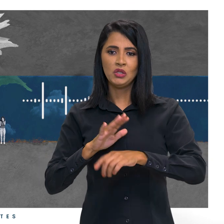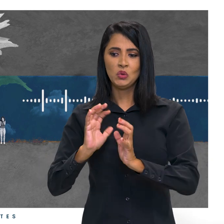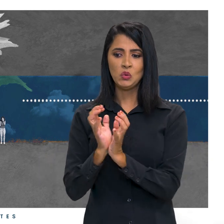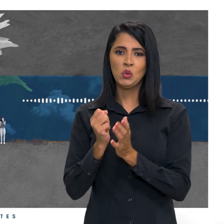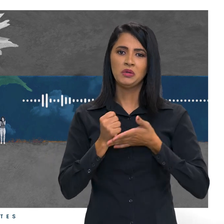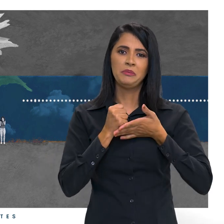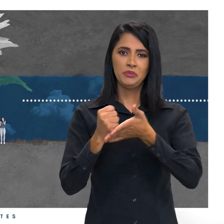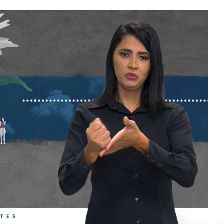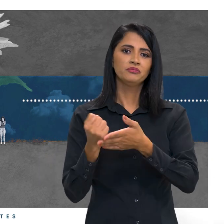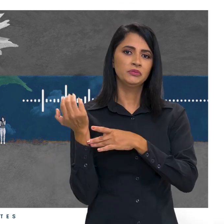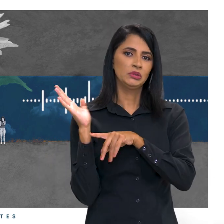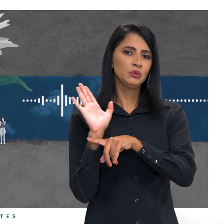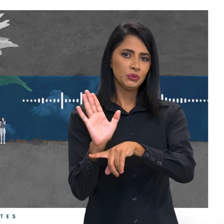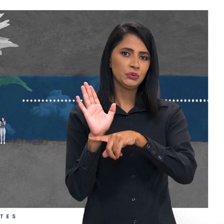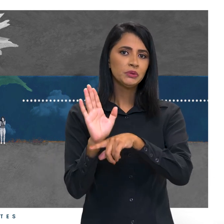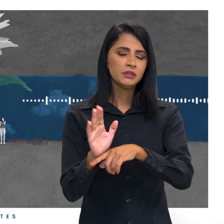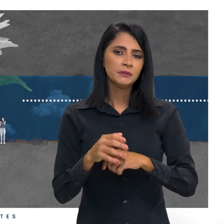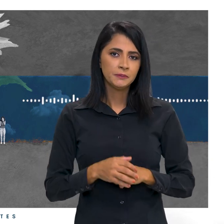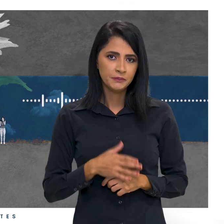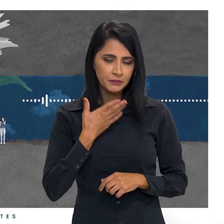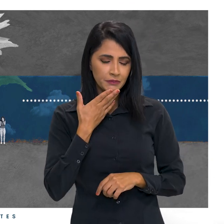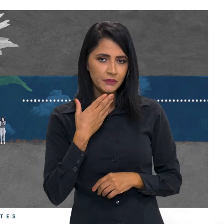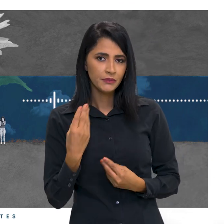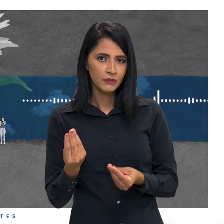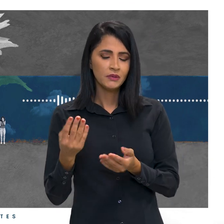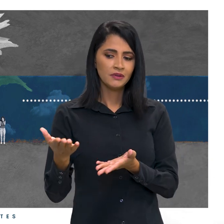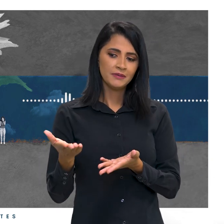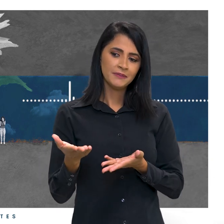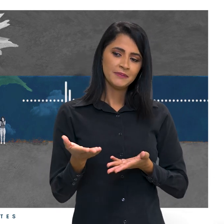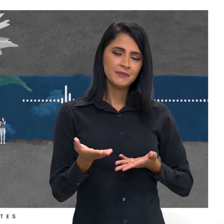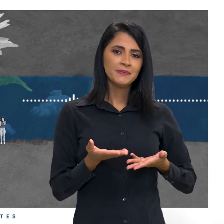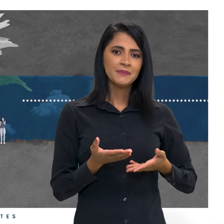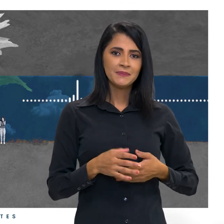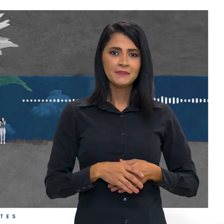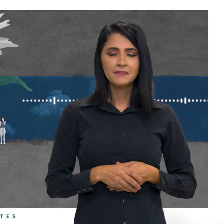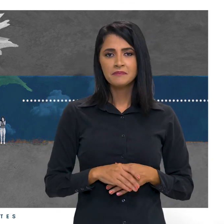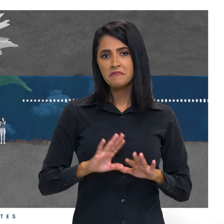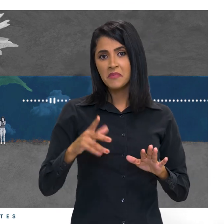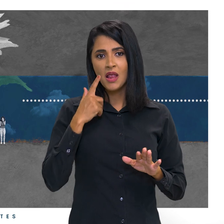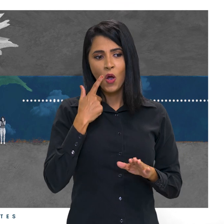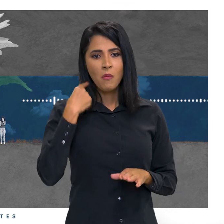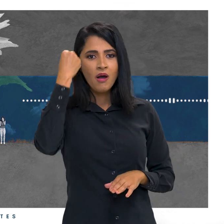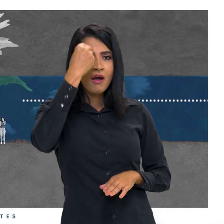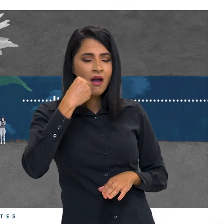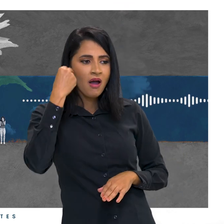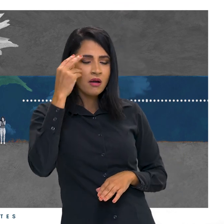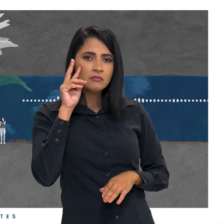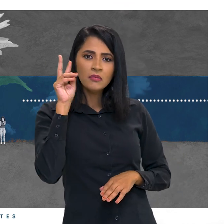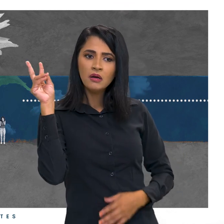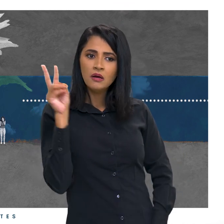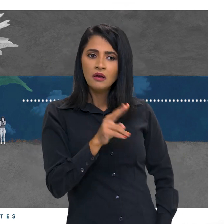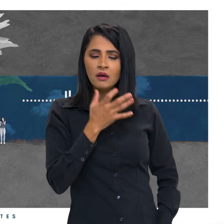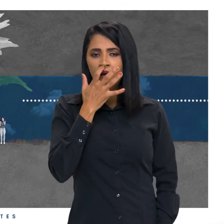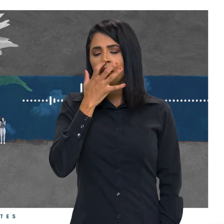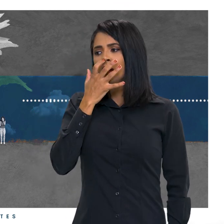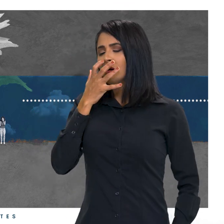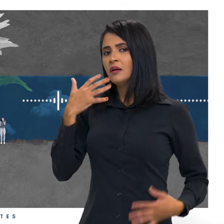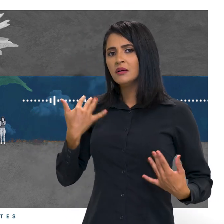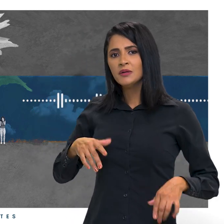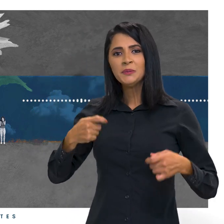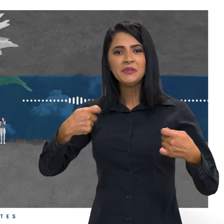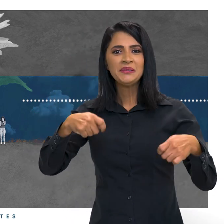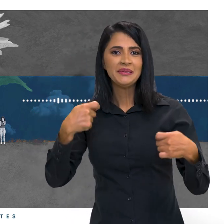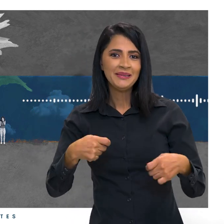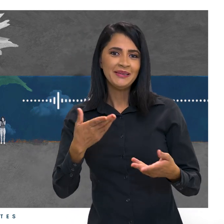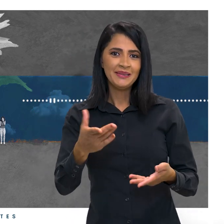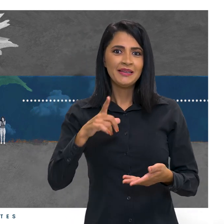apoio ajudam bastante. Ou melhor, acolhem. Nada como vivenciar. Para você saber o que realmente se precisa.